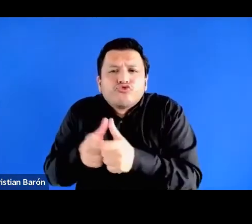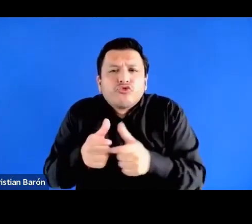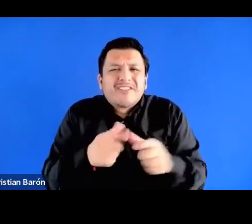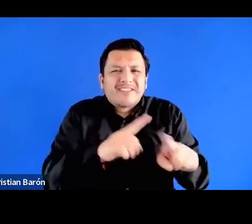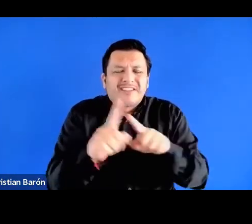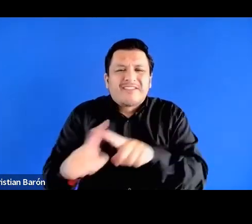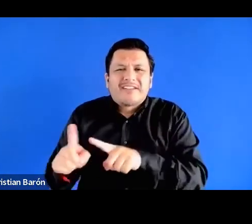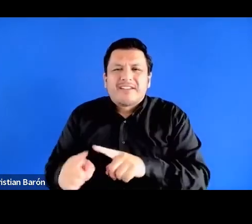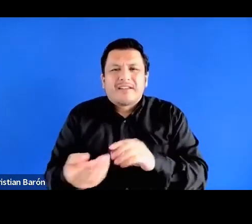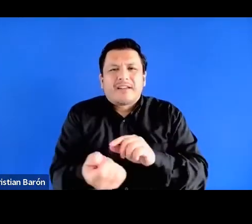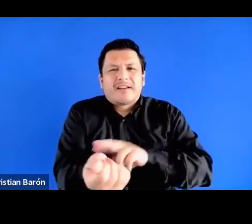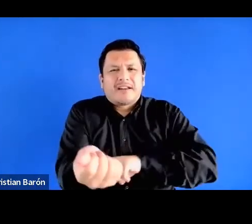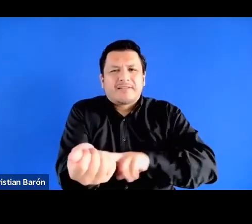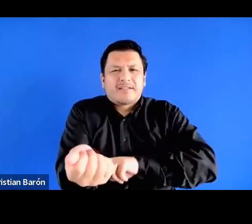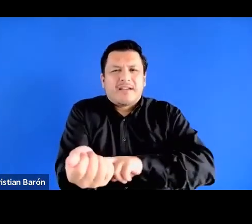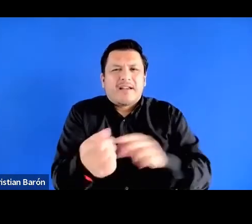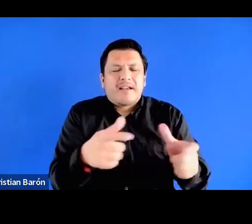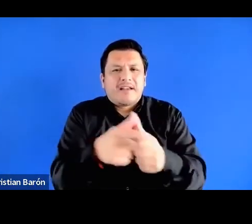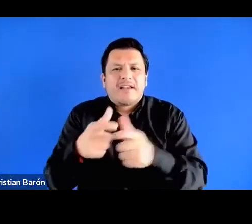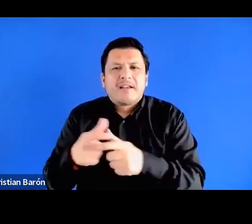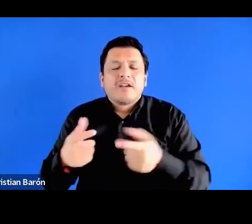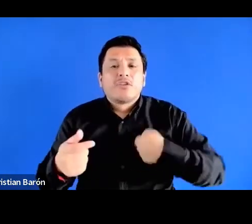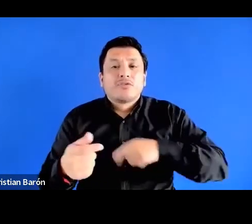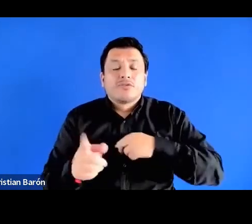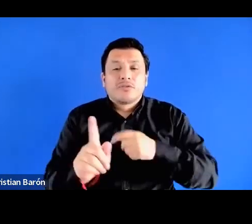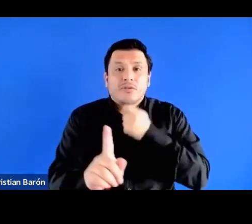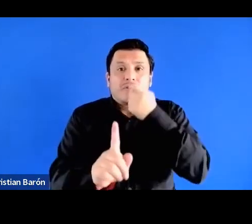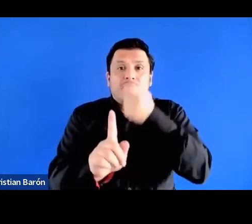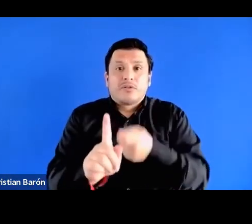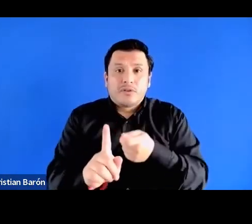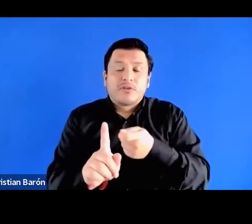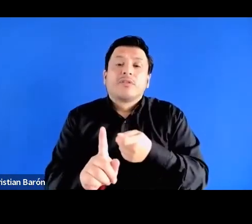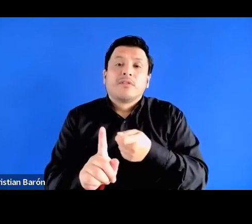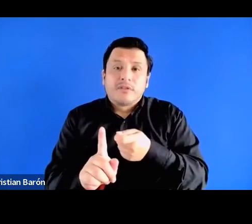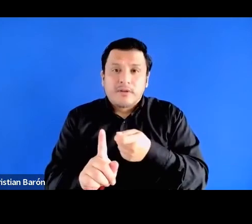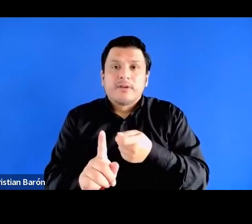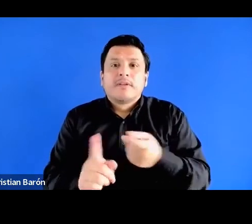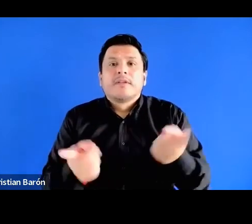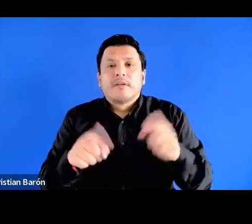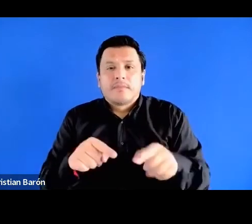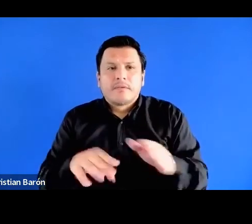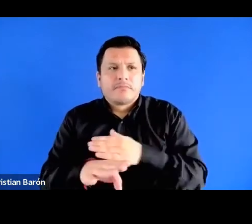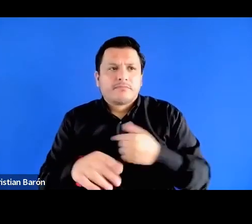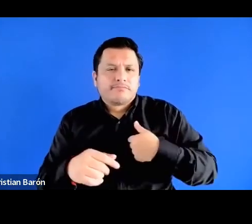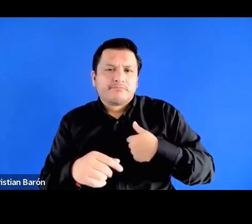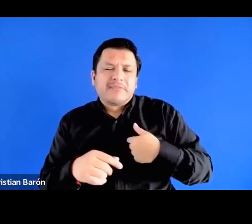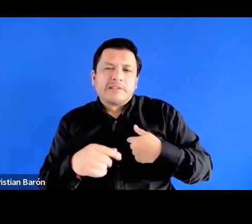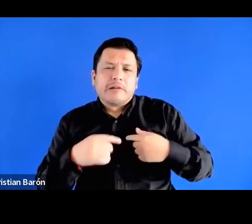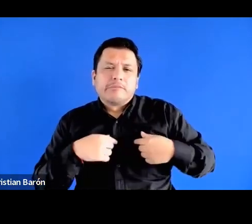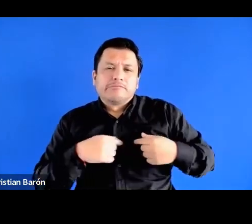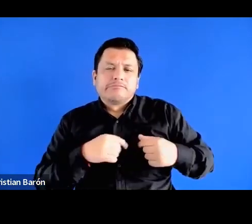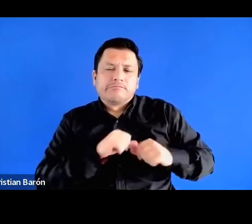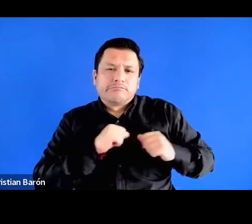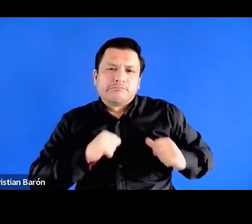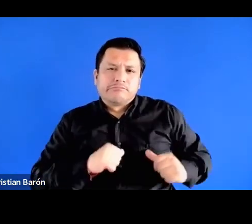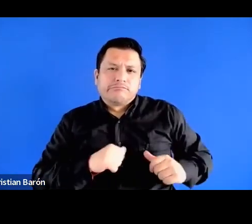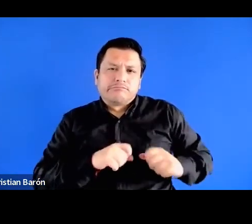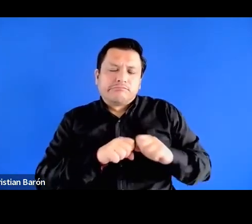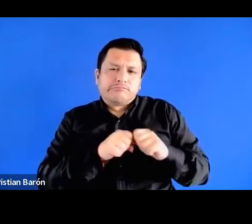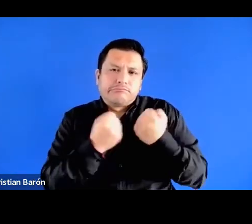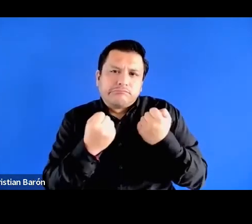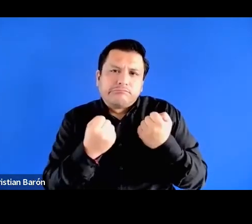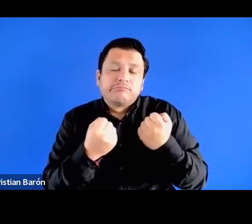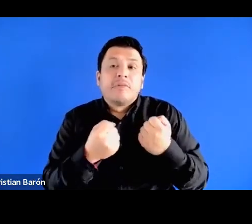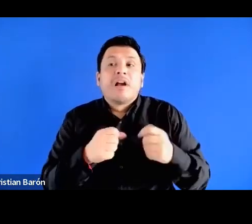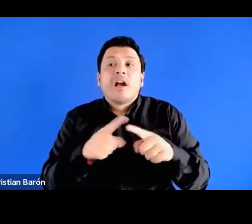negativamente, nuestro rol también es como, y esto me parte el corazón, pero es ser prueba de que el